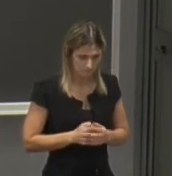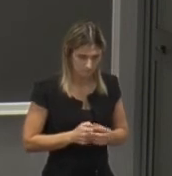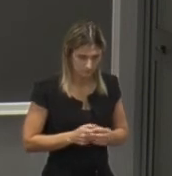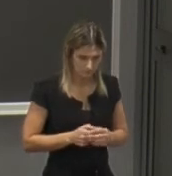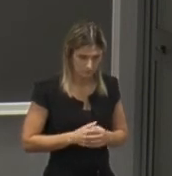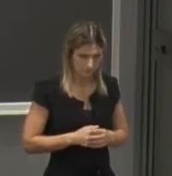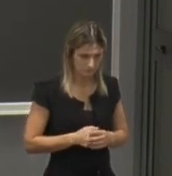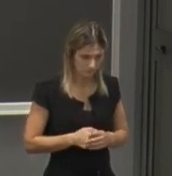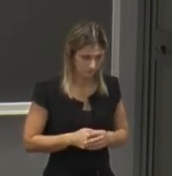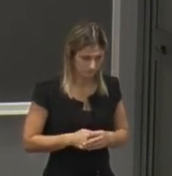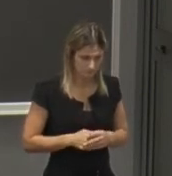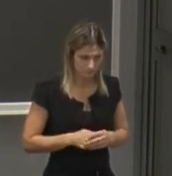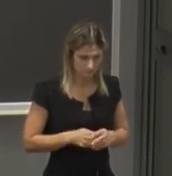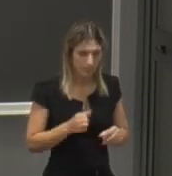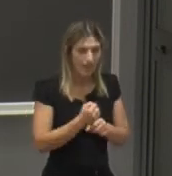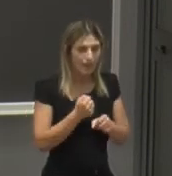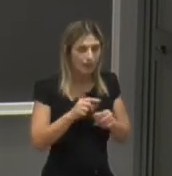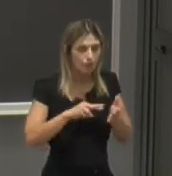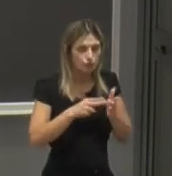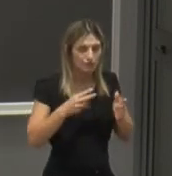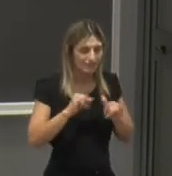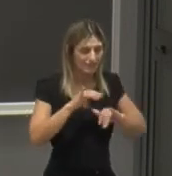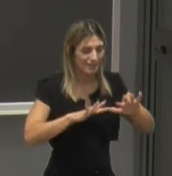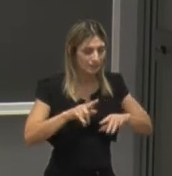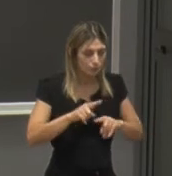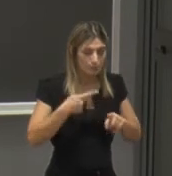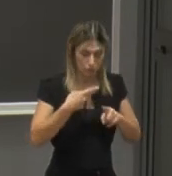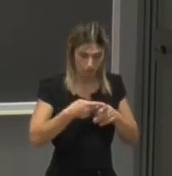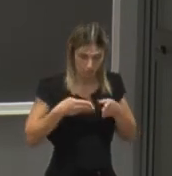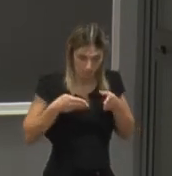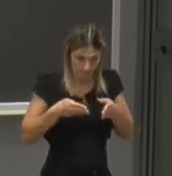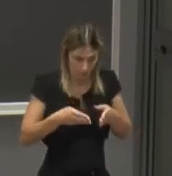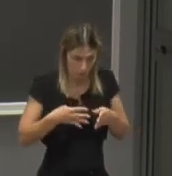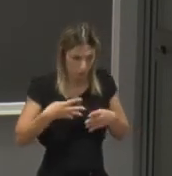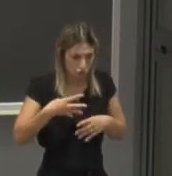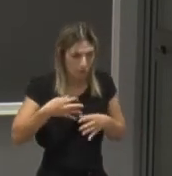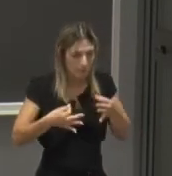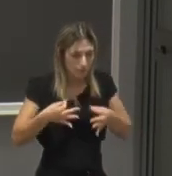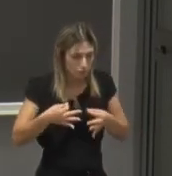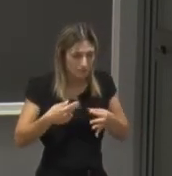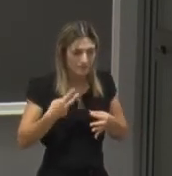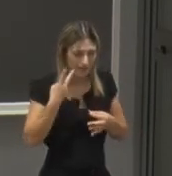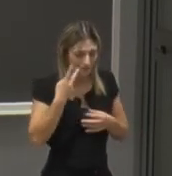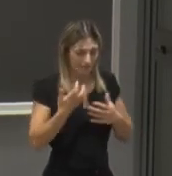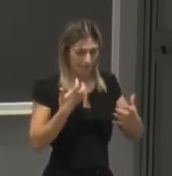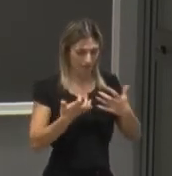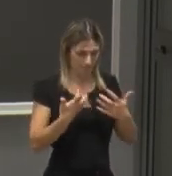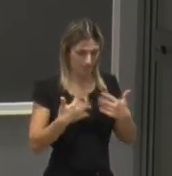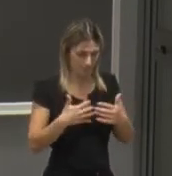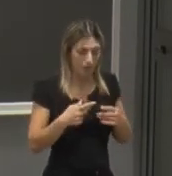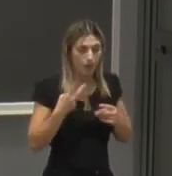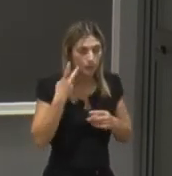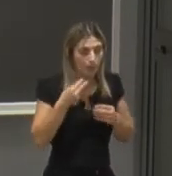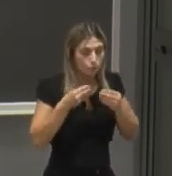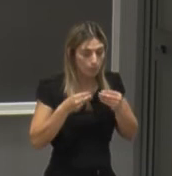ovviamente la laura in ingegneria dell'informazione e i percorsi magistrali si caratterizzano per il loro forte impatto da un punto